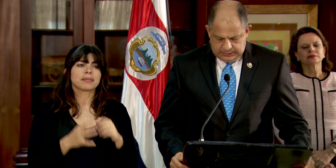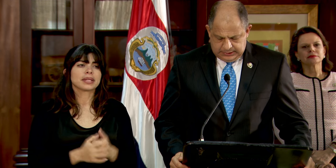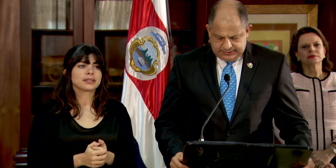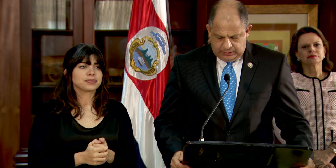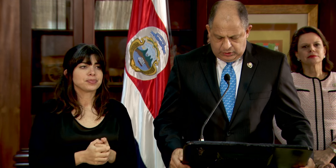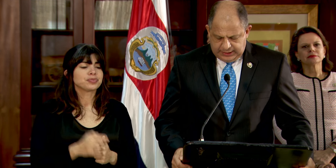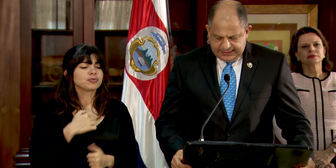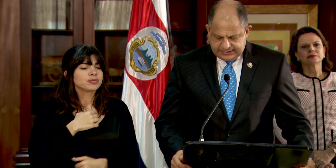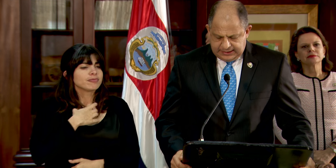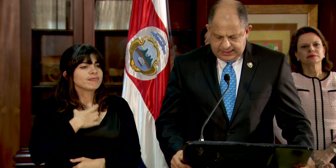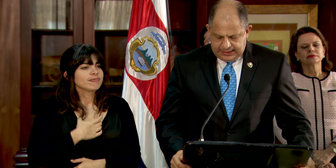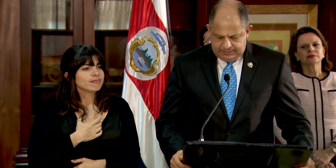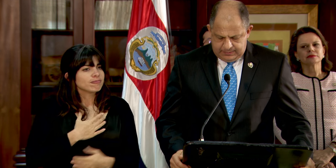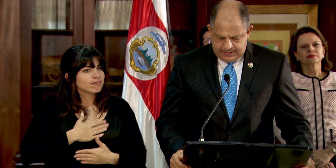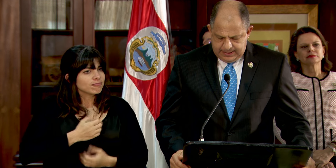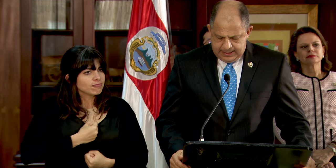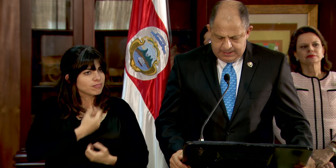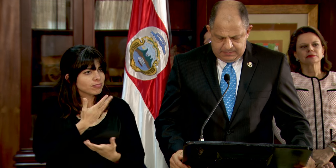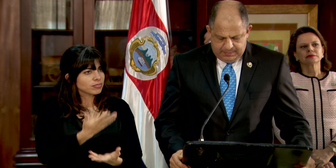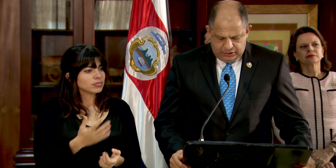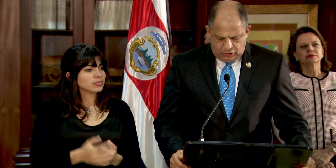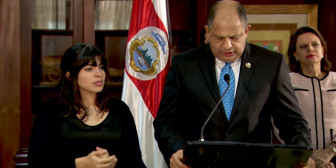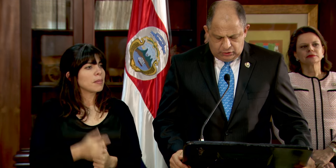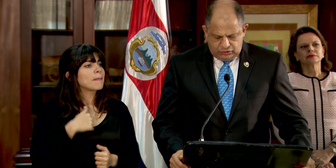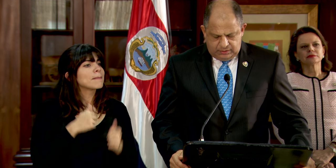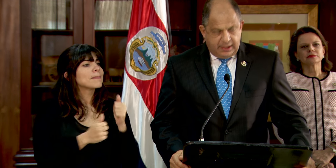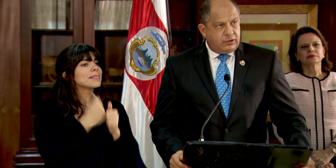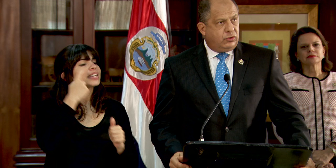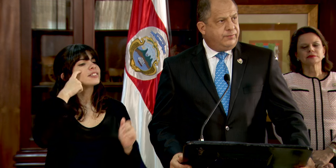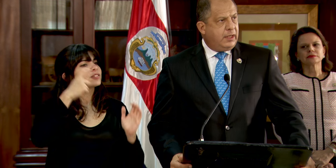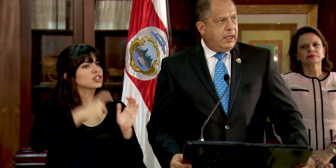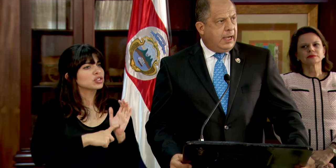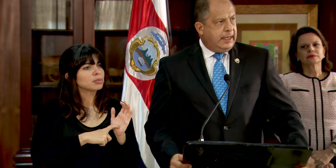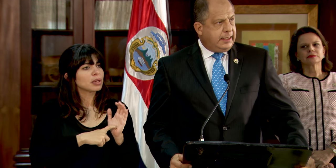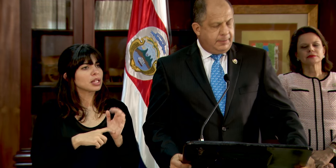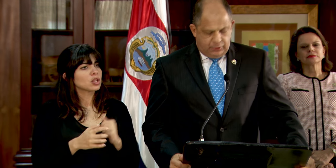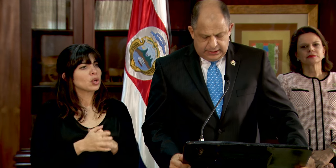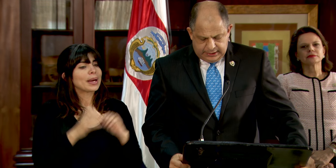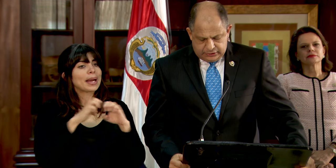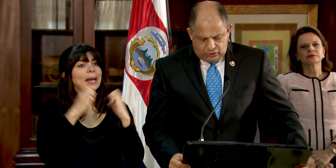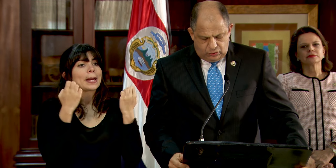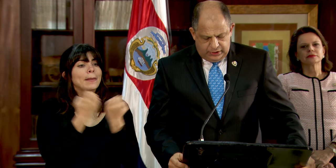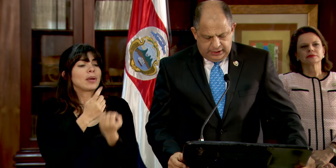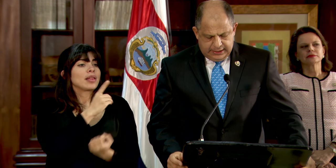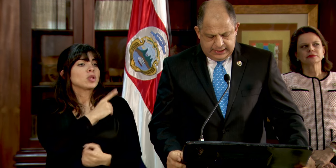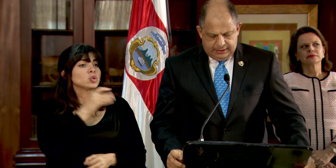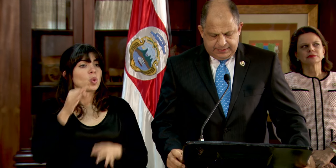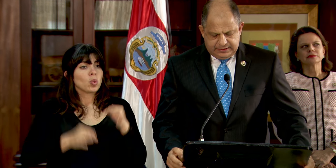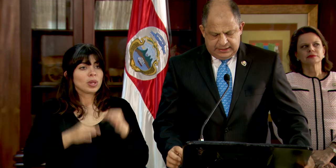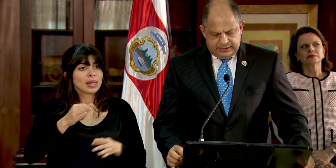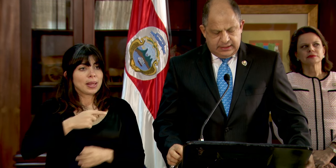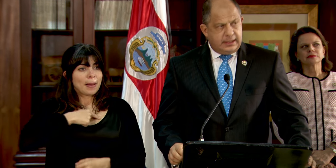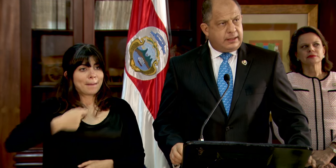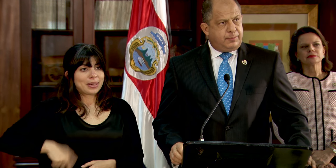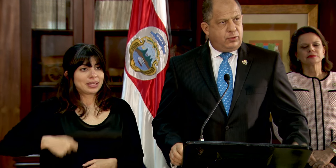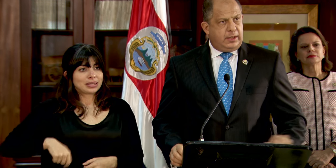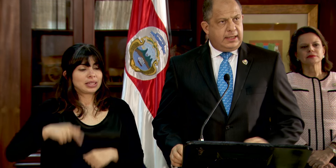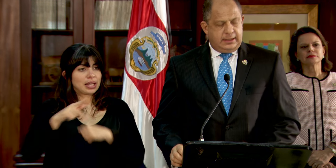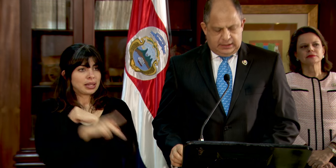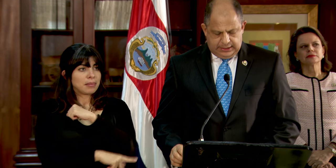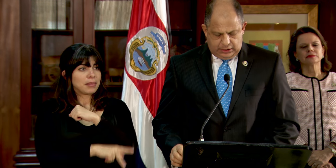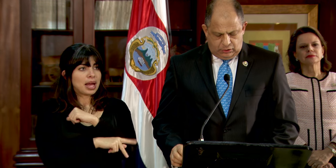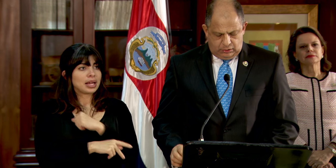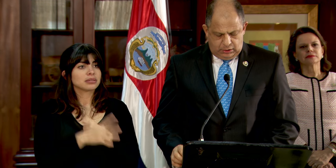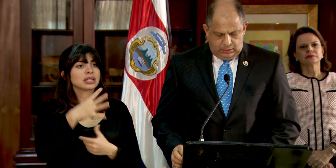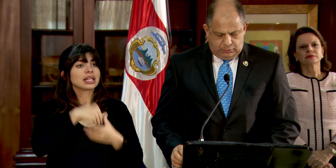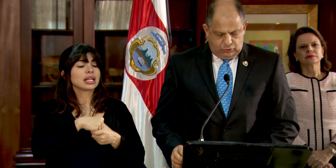deseo externar mi mayor reconocimiento al equipo de la Dirección Jurídica de la Presidencia de la República,